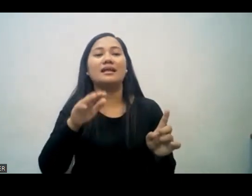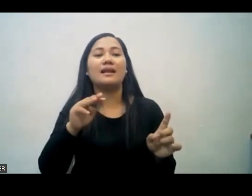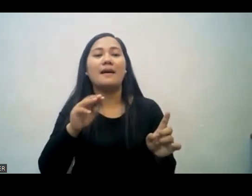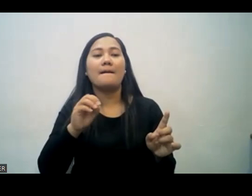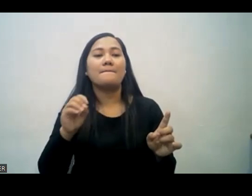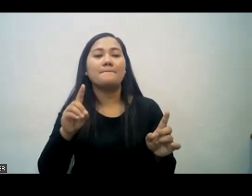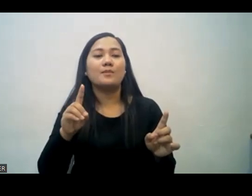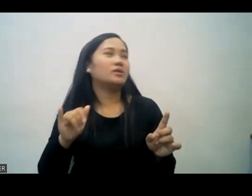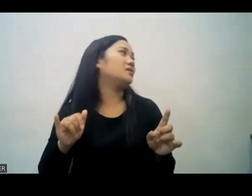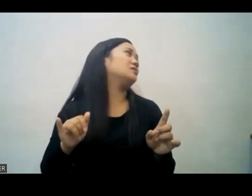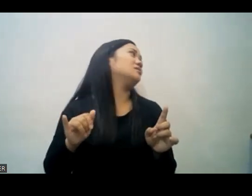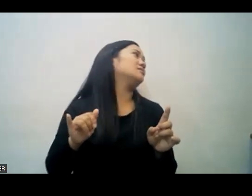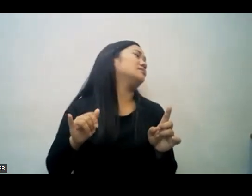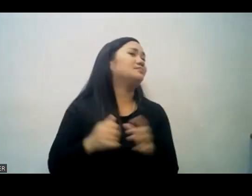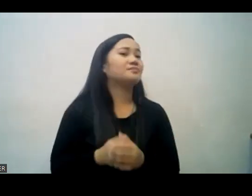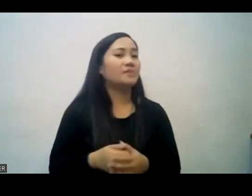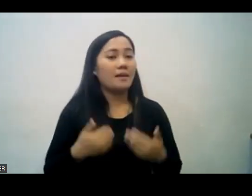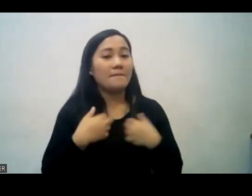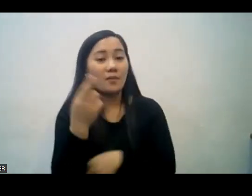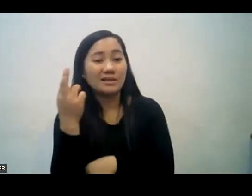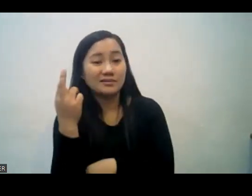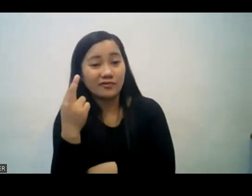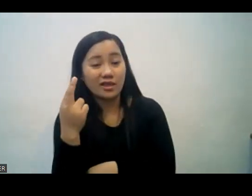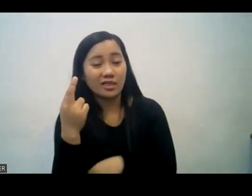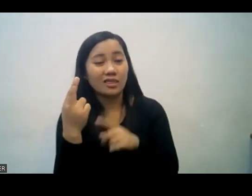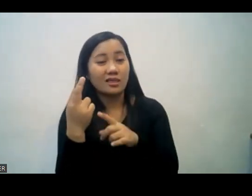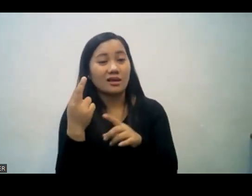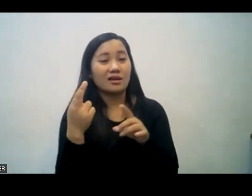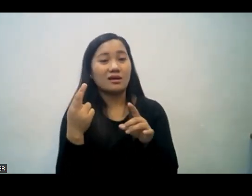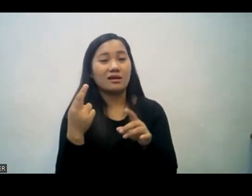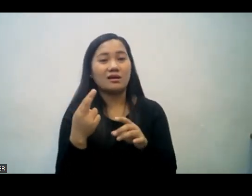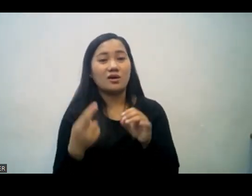kaya yung isa kanya mga malapit na kaibigan ay si Torre